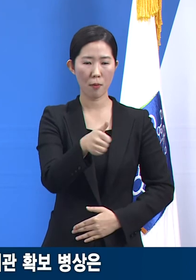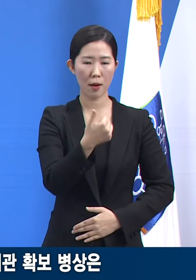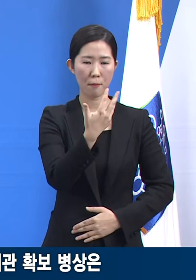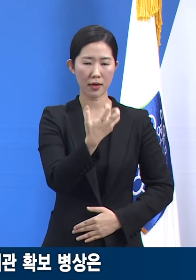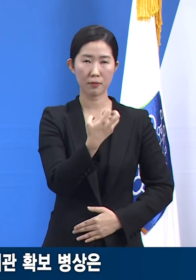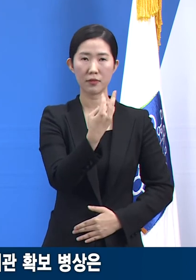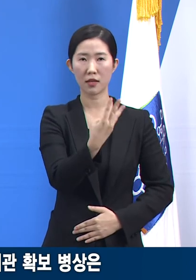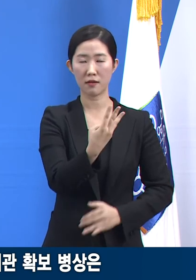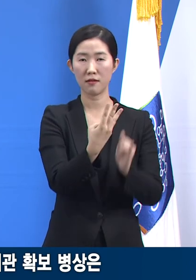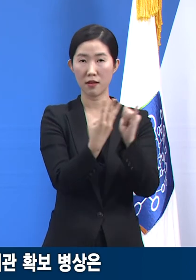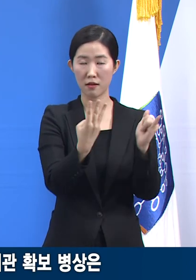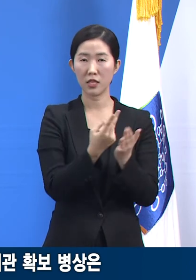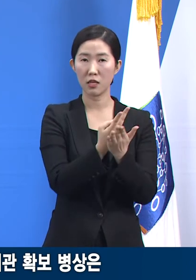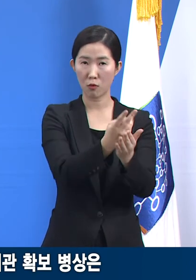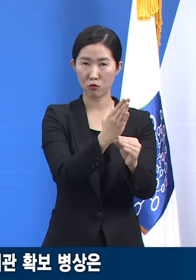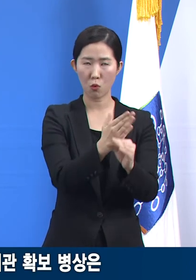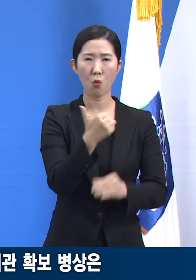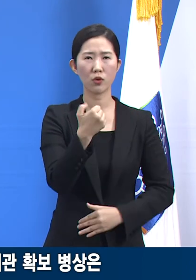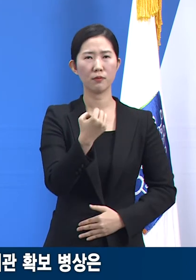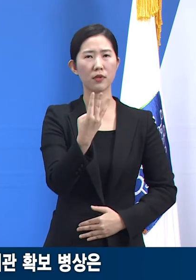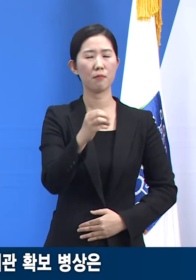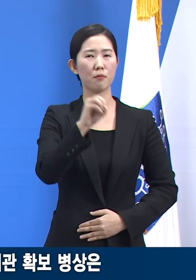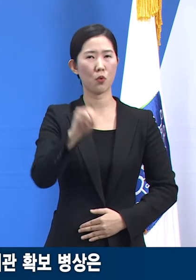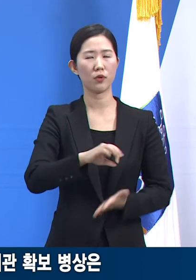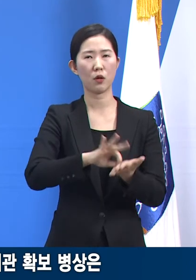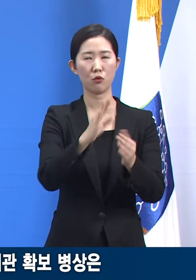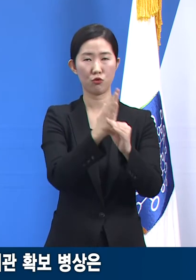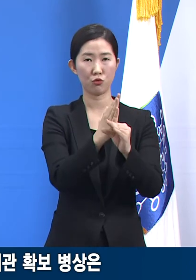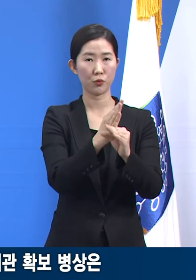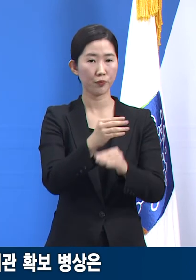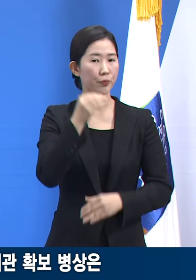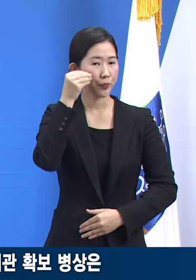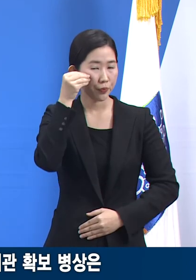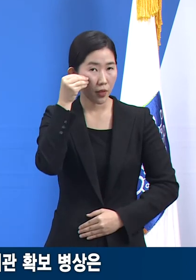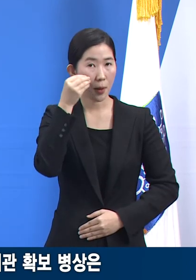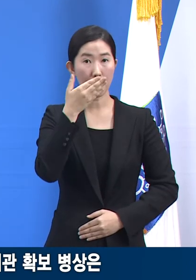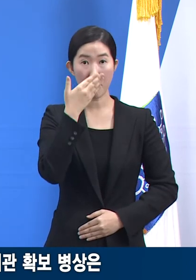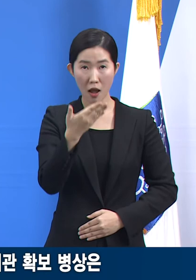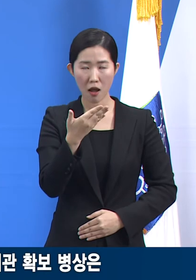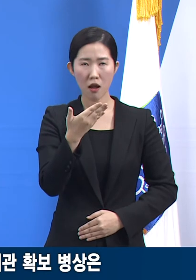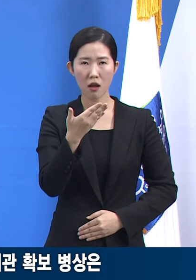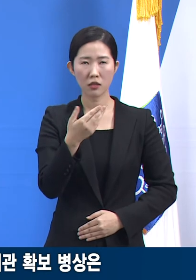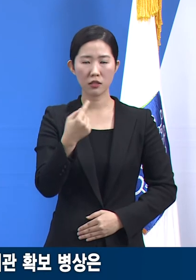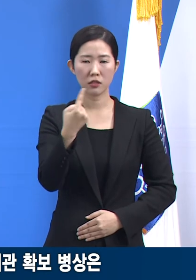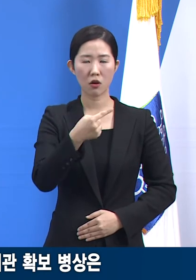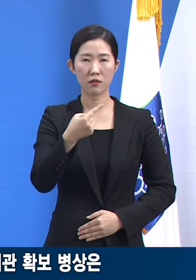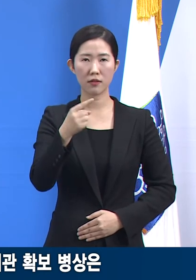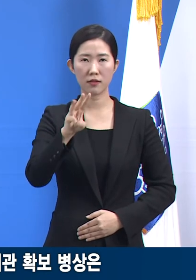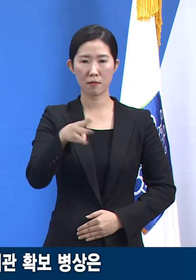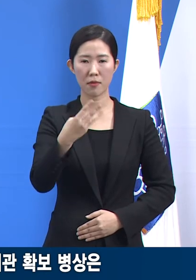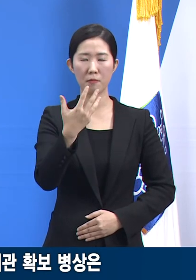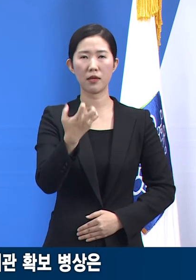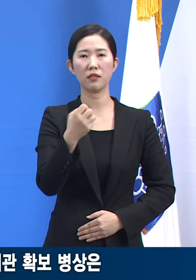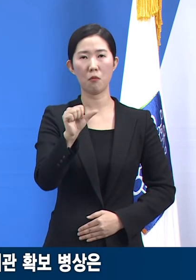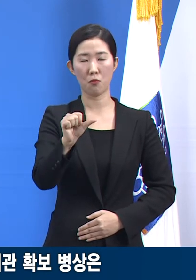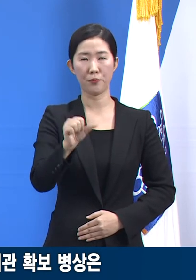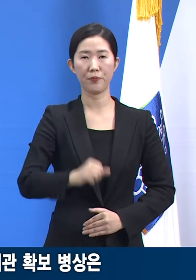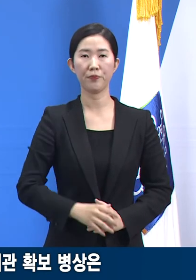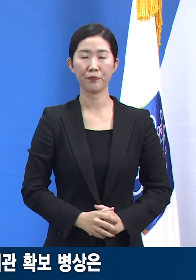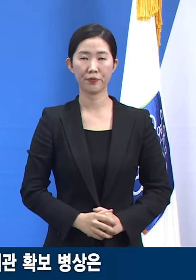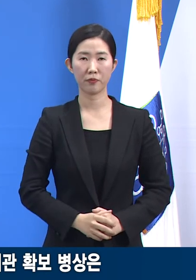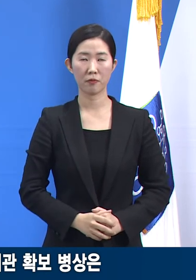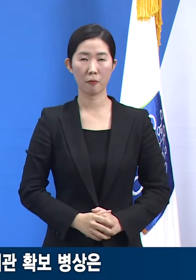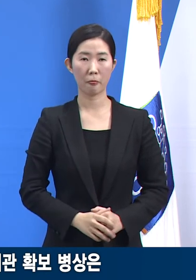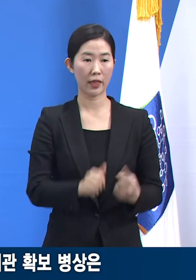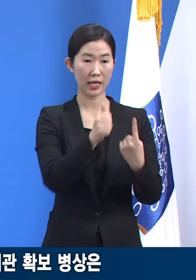.3%의 가동률을 보입니다. 잔여 수용 가능 인원은 1,385명입니다. 이중